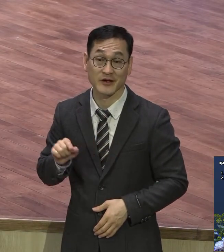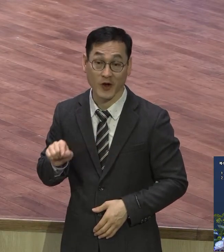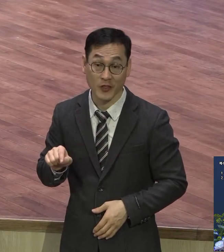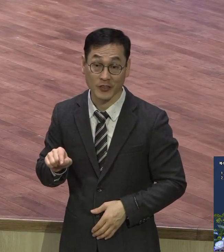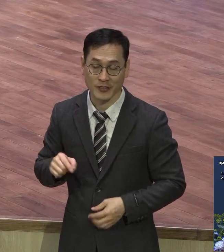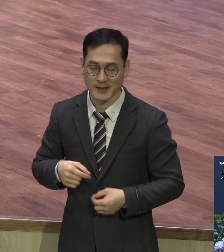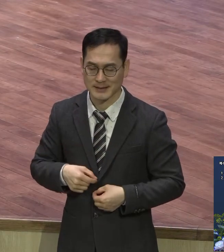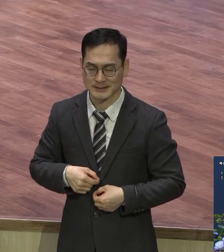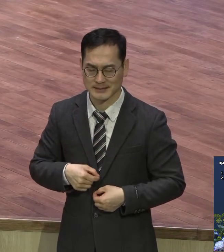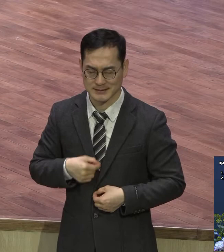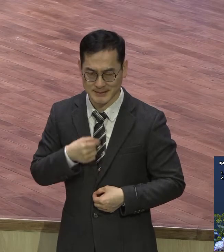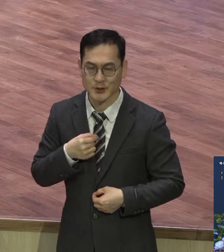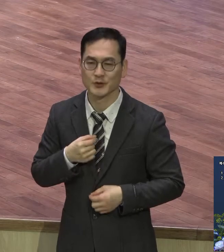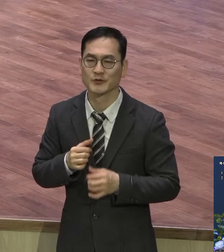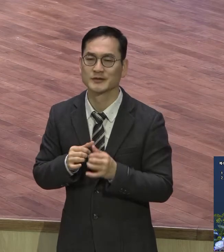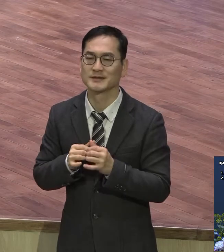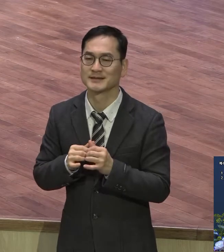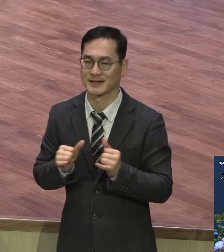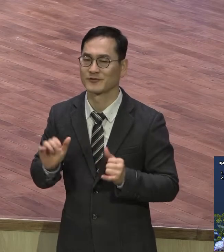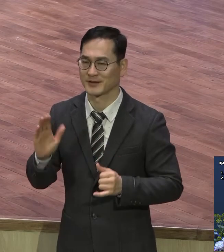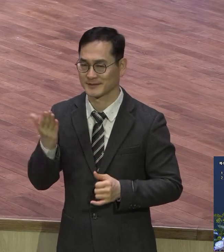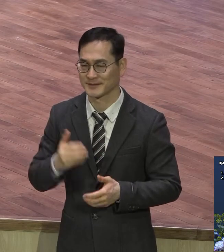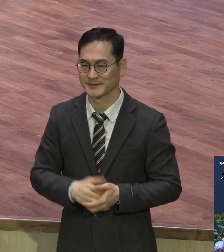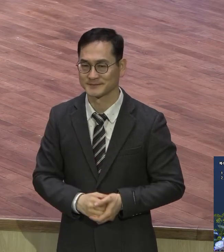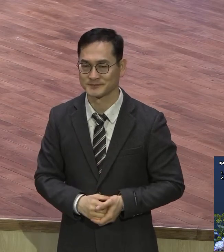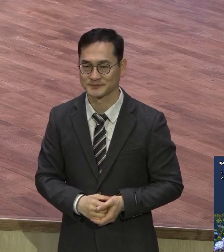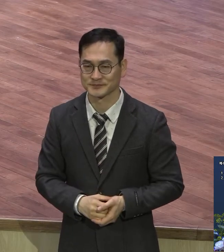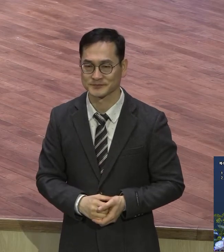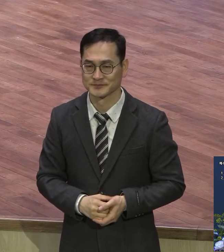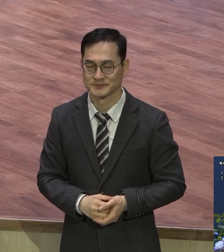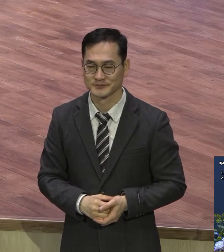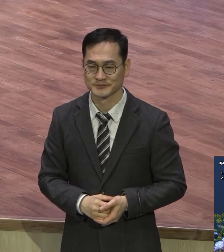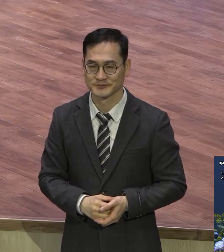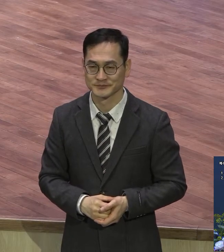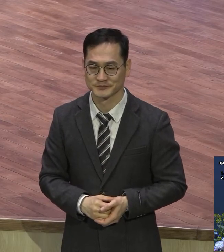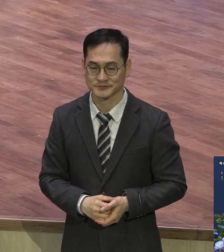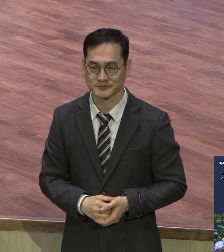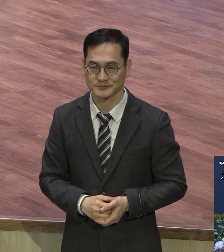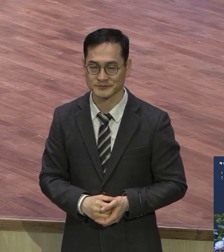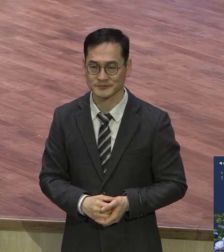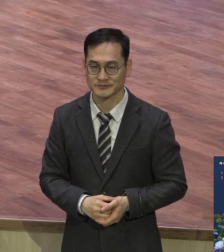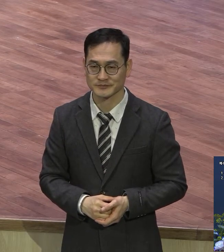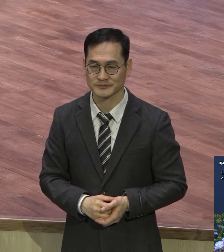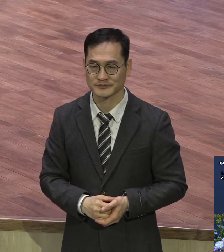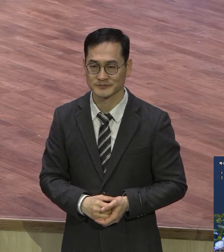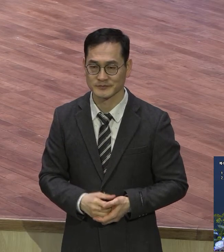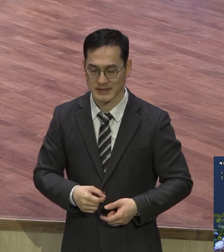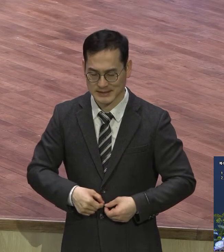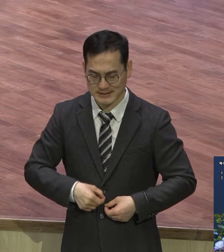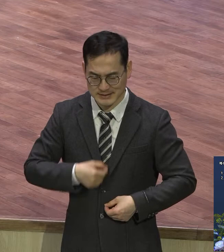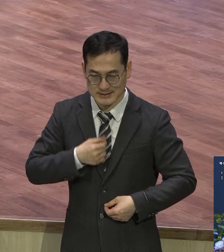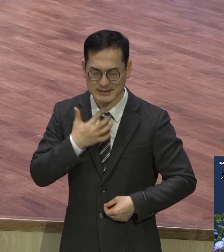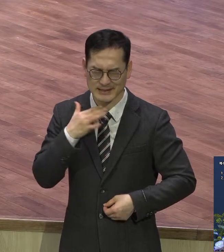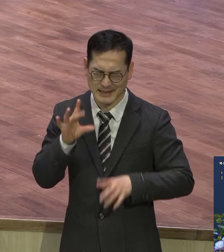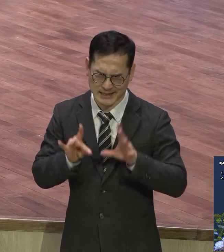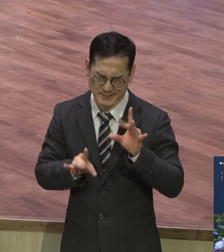자 되시기를 바랍니다 예수님께서 이렇게 의에 줄이고 목마른 자에게 뭘 준다